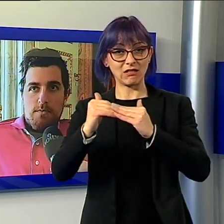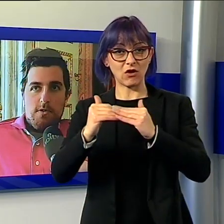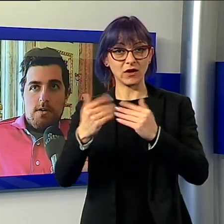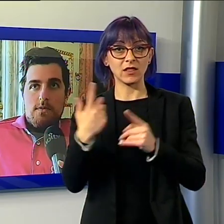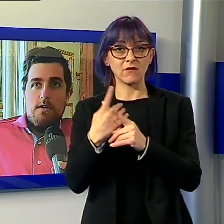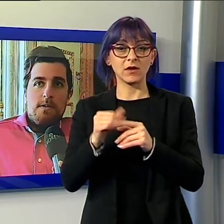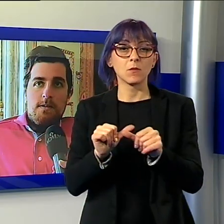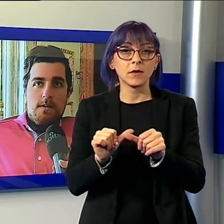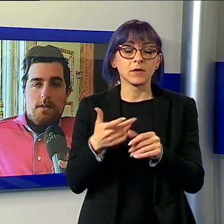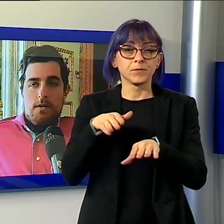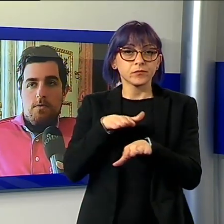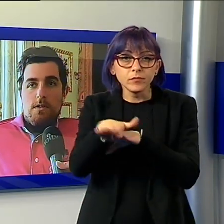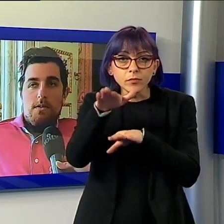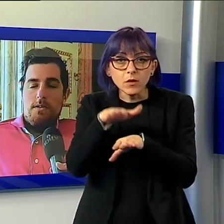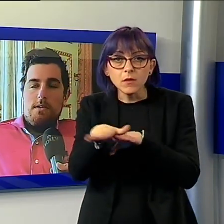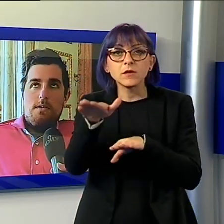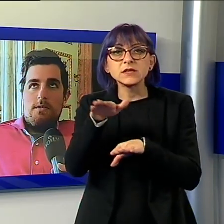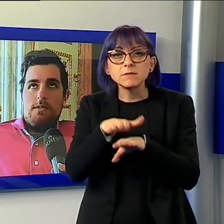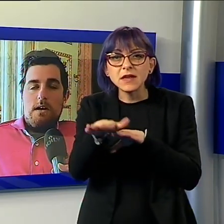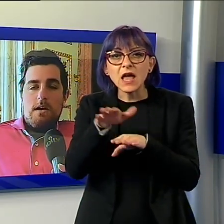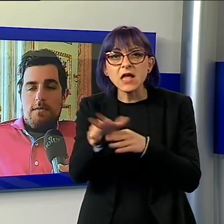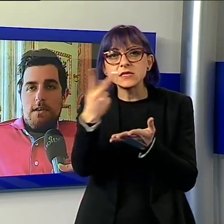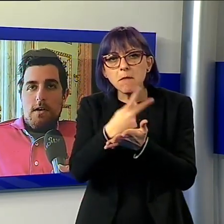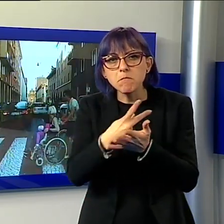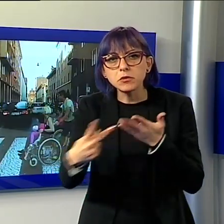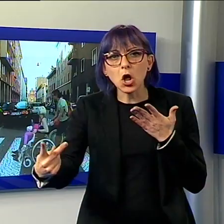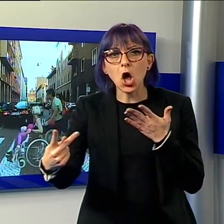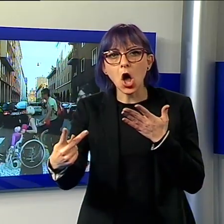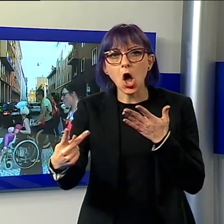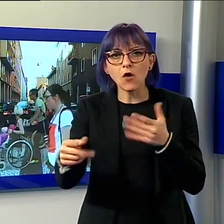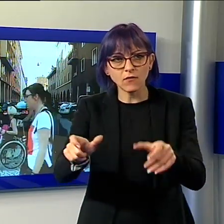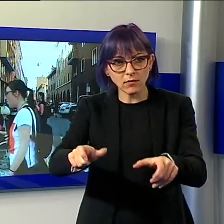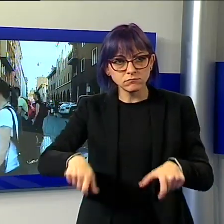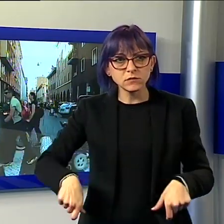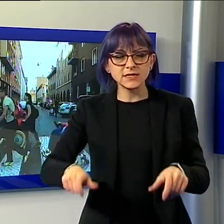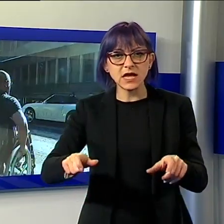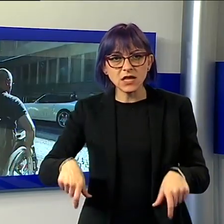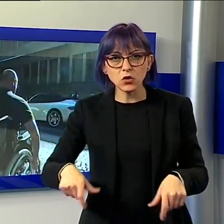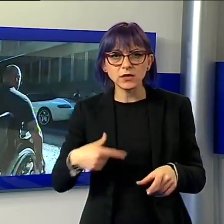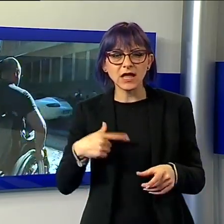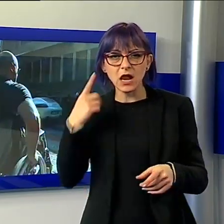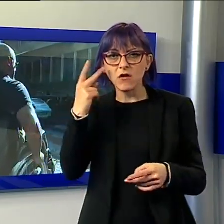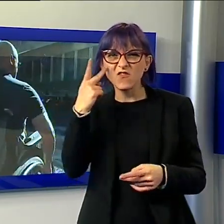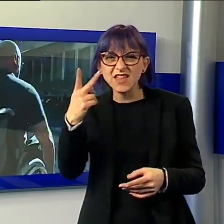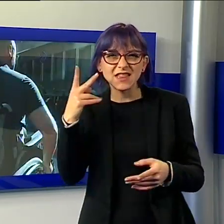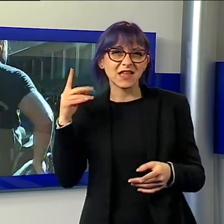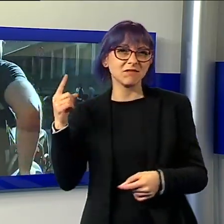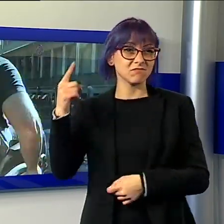positiva e quindi di andare a vedere gli scalini e le difficoltà che ci sono da un punto di vista diverso rispetto